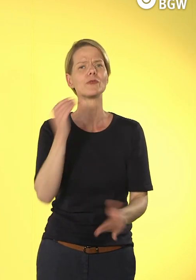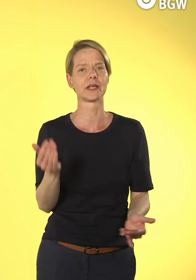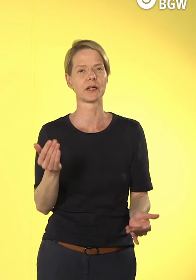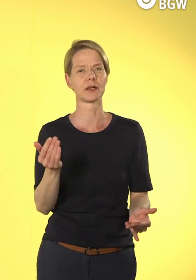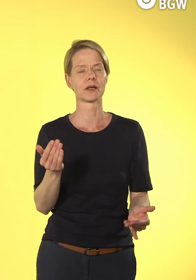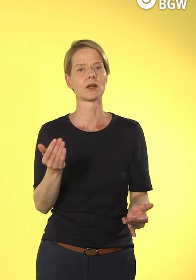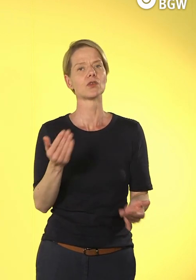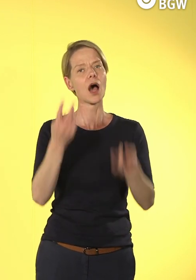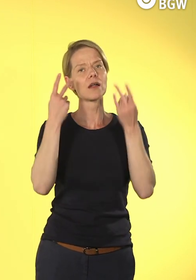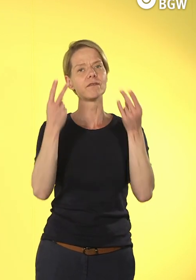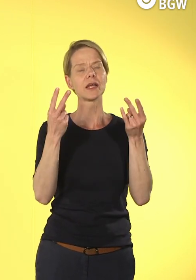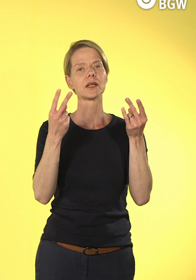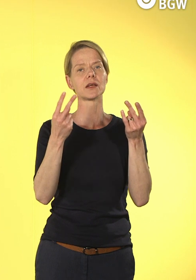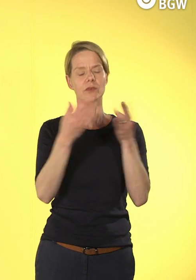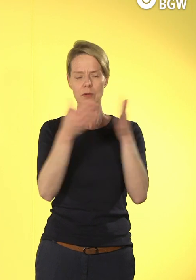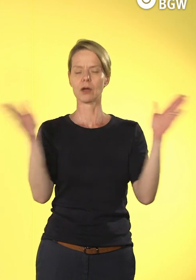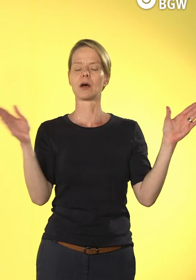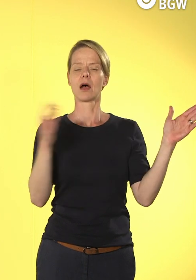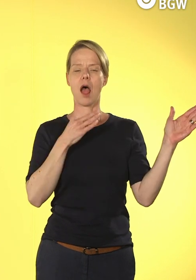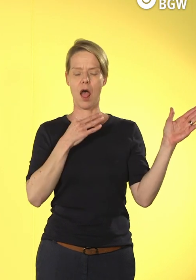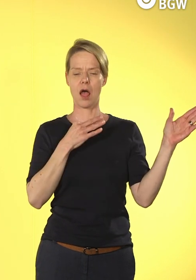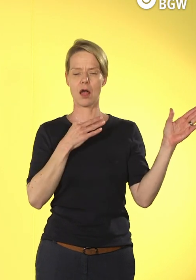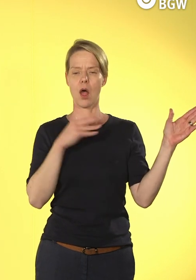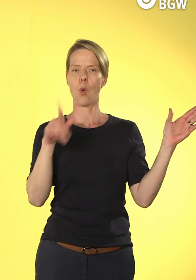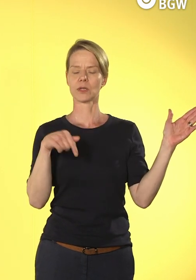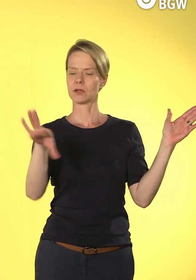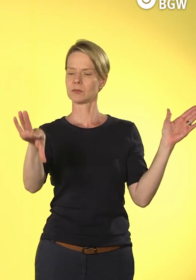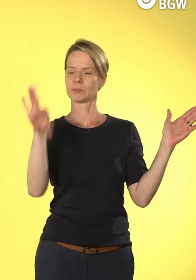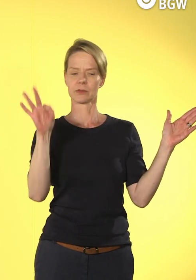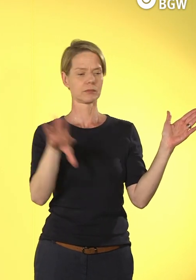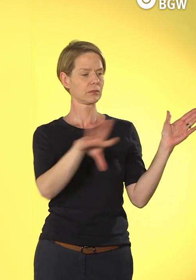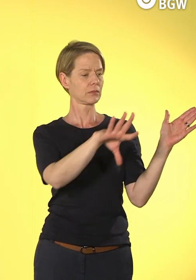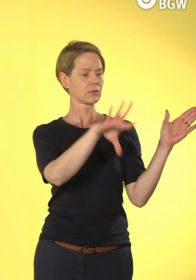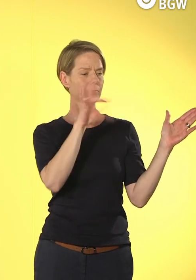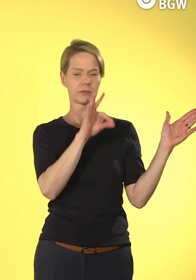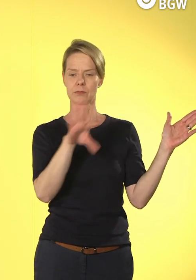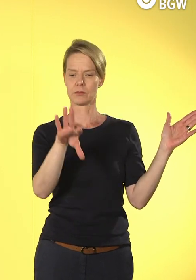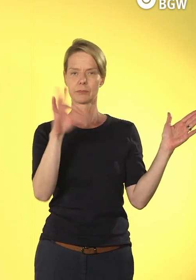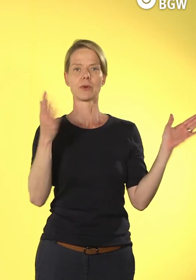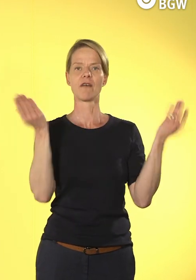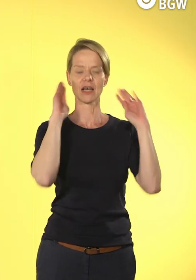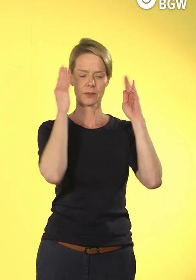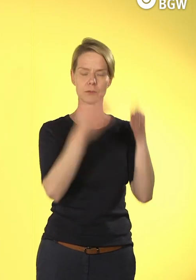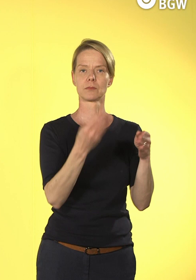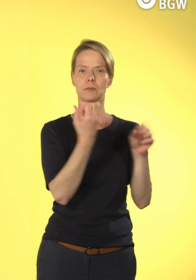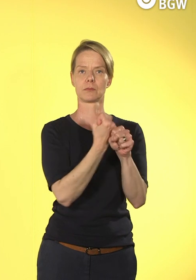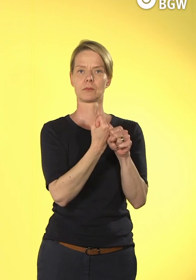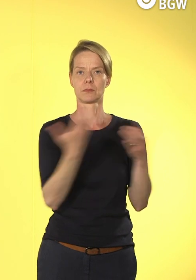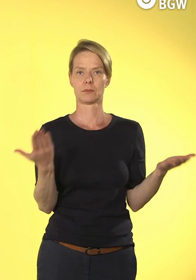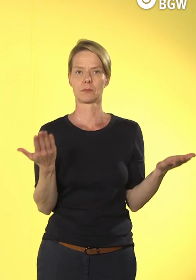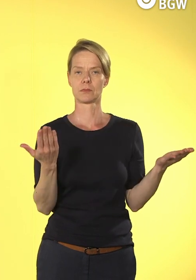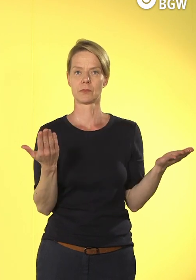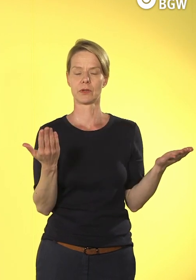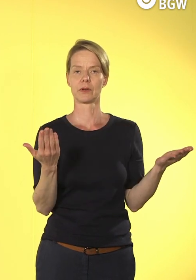eine Fokussierung, eine Konzentration auf bestimmte Themen, die man gut abarbeiten kann, und zwar vor dem Hintergrund